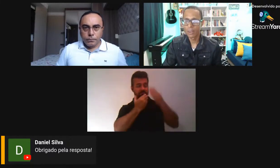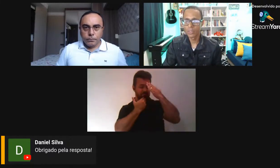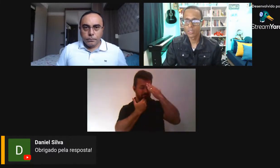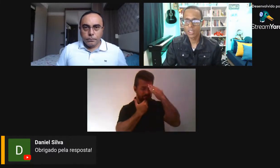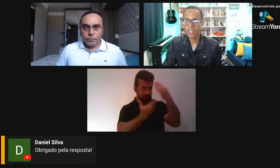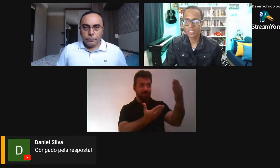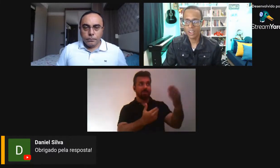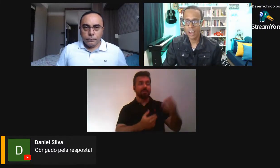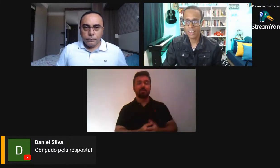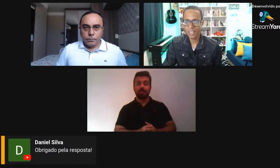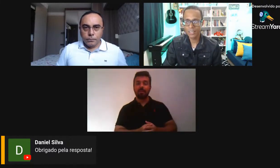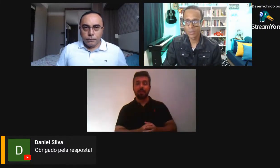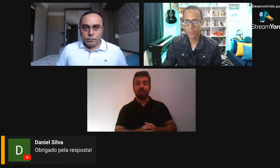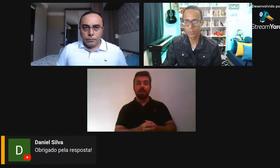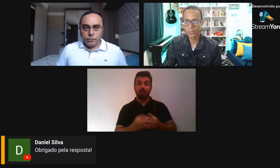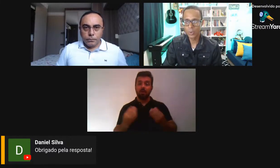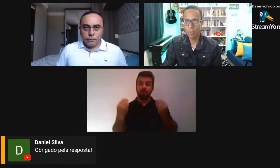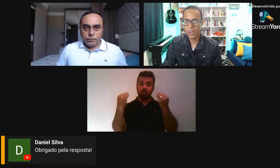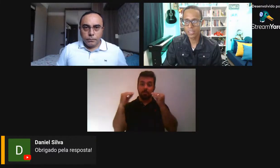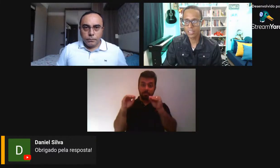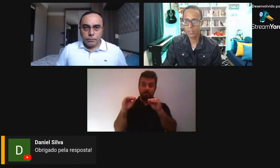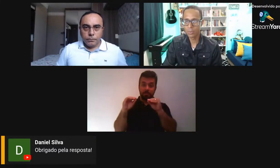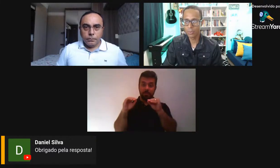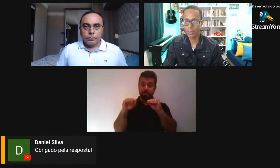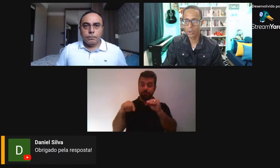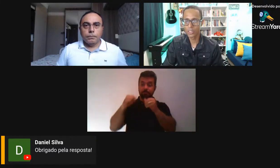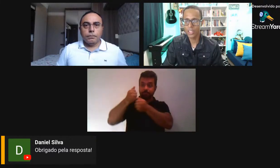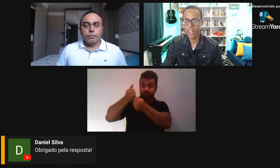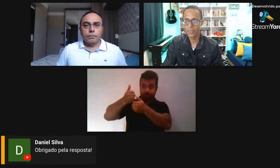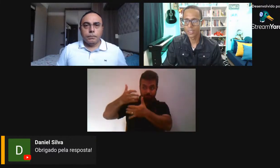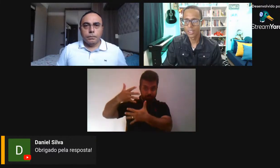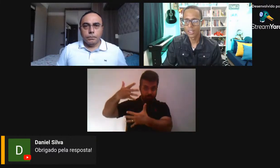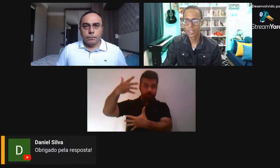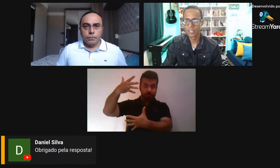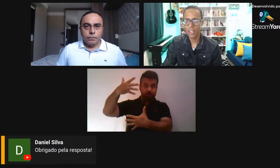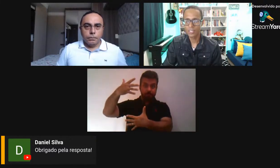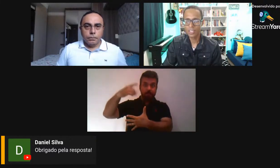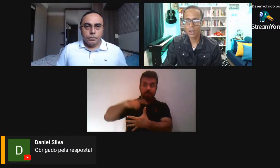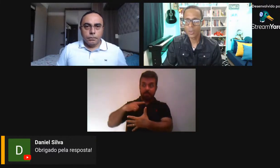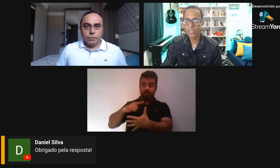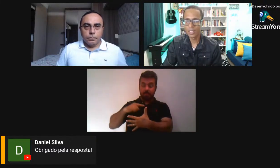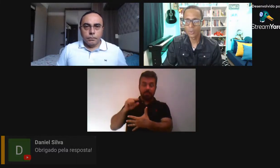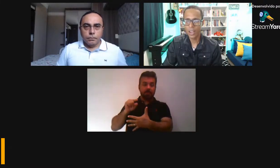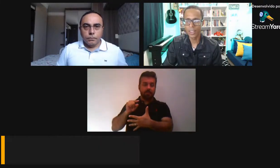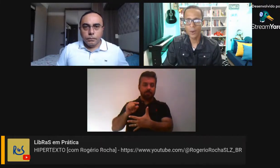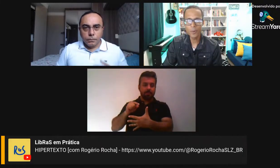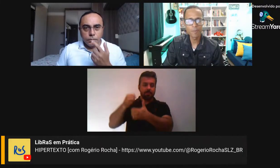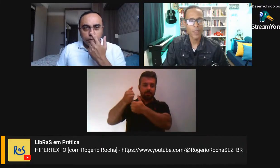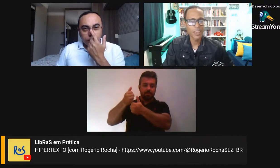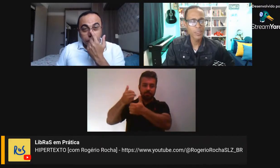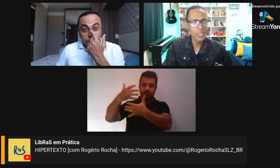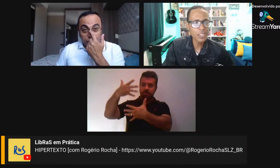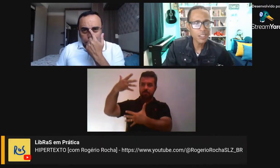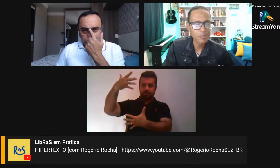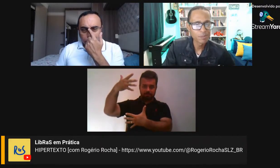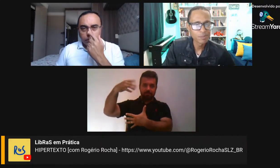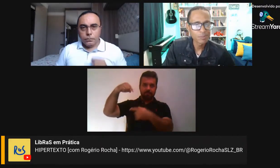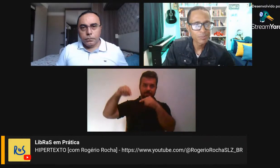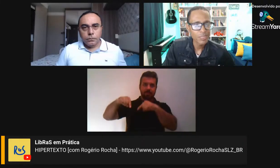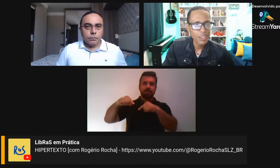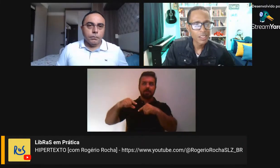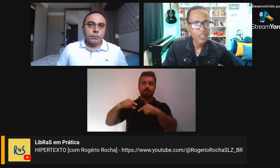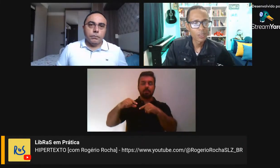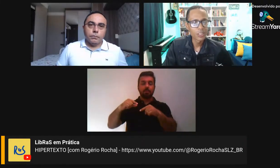para vocês entrarem lá no hipertexto do professor Rogério, já sigam ele lá no canal, está aí o link,